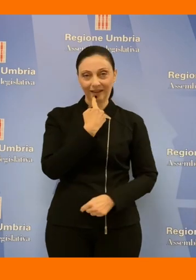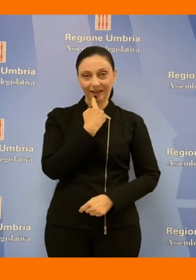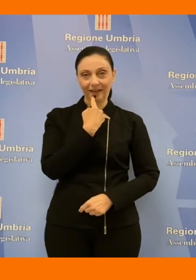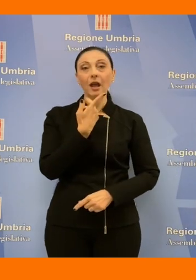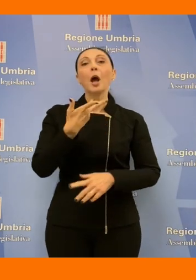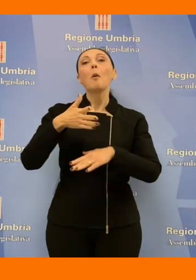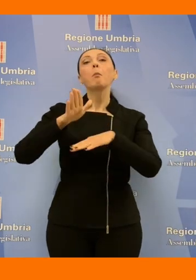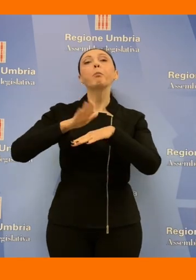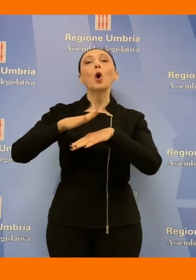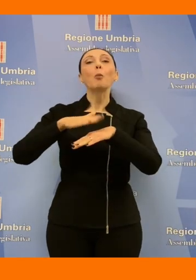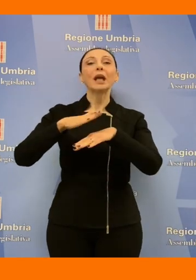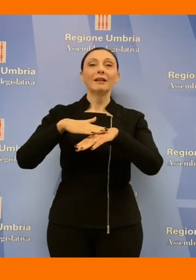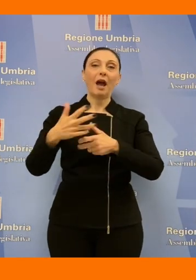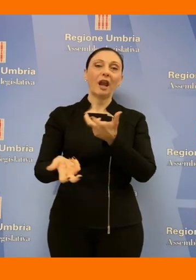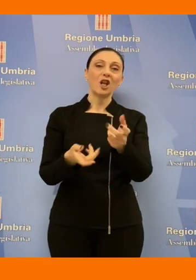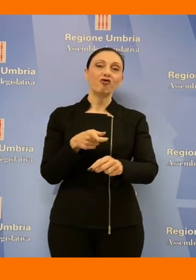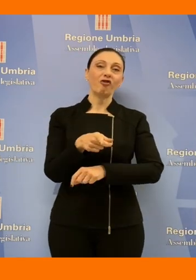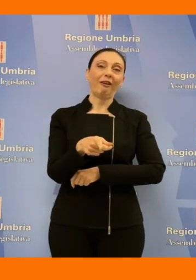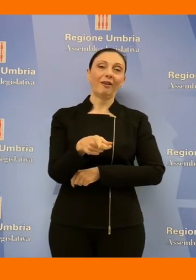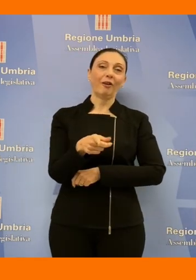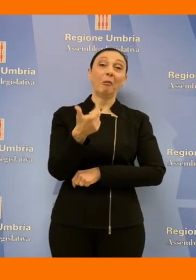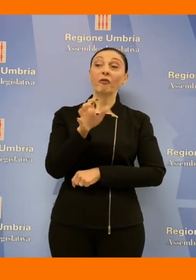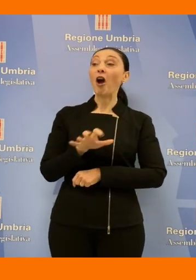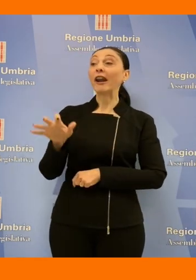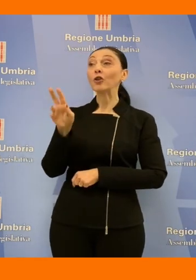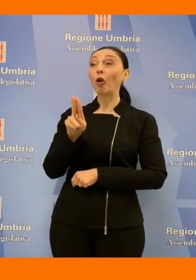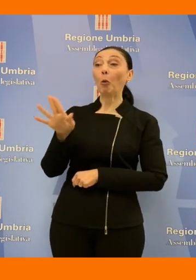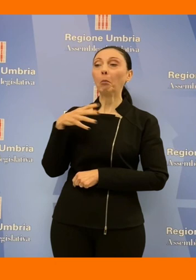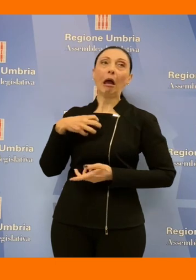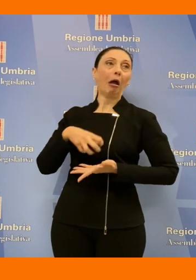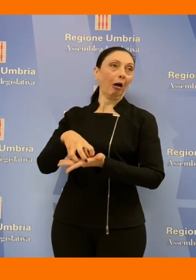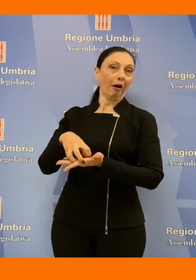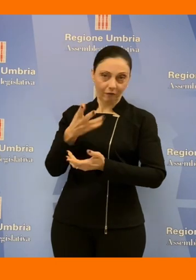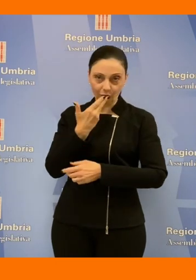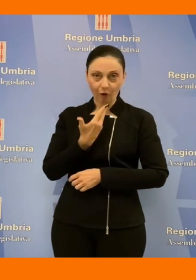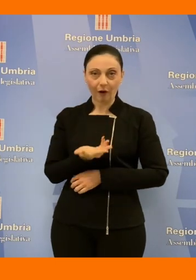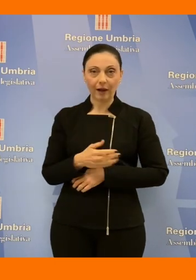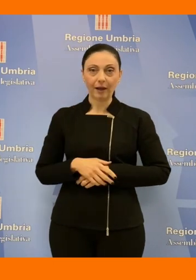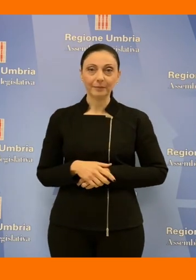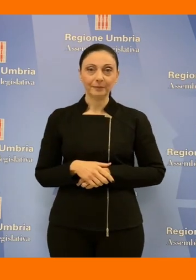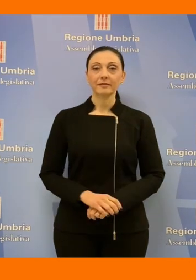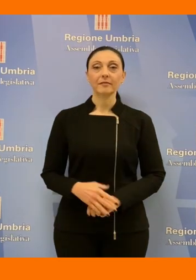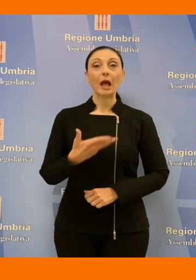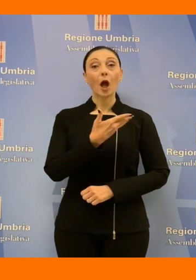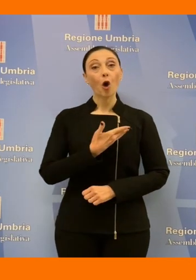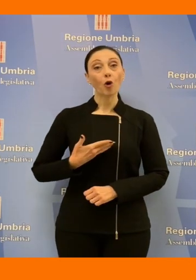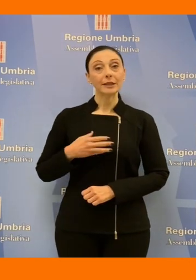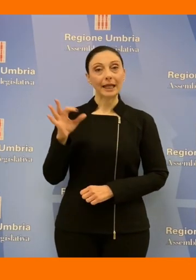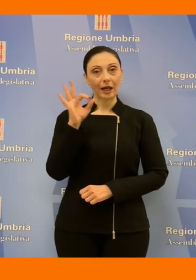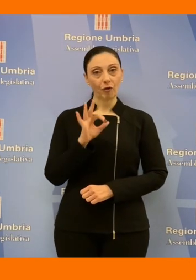proprietari degli inceneritori che vorranno investire sulla nostra regione per il consigliere Andrea Fora espressione